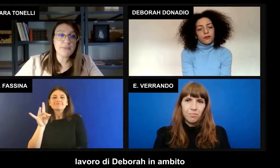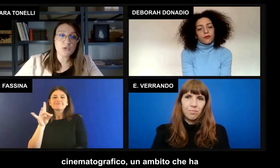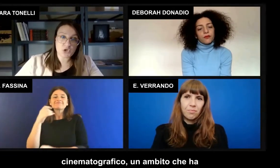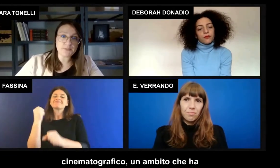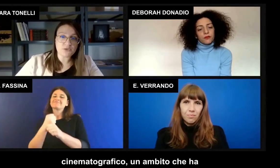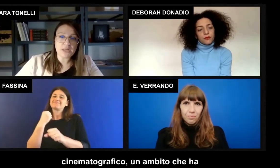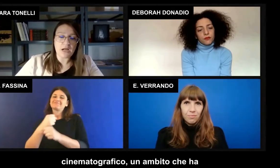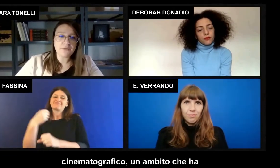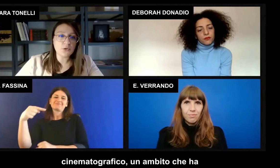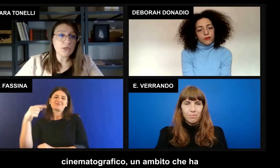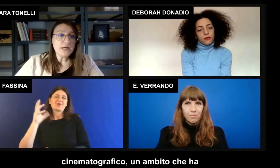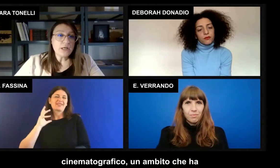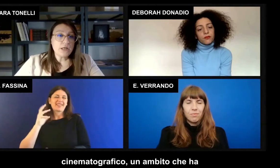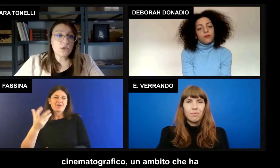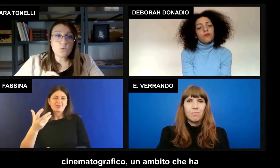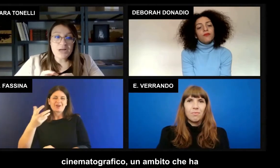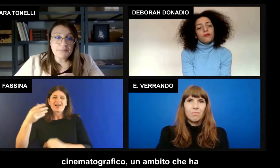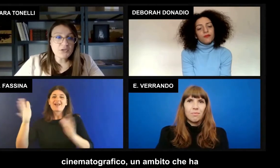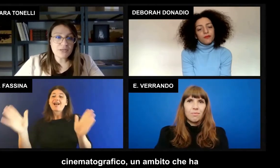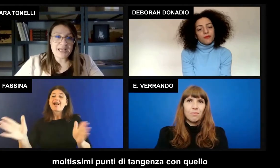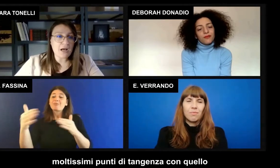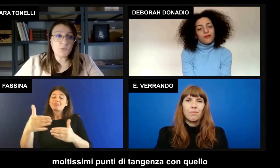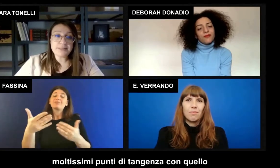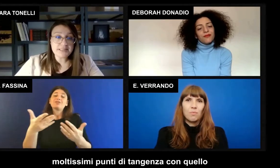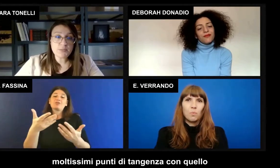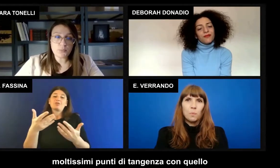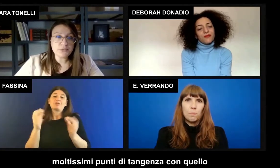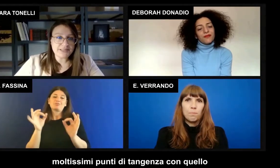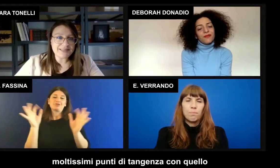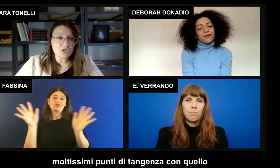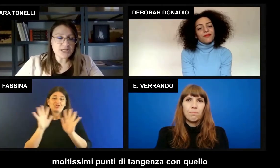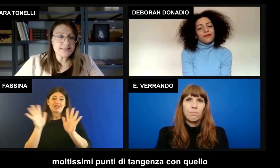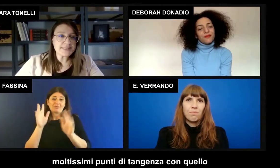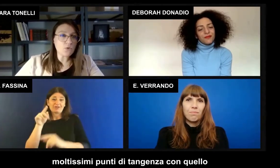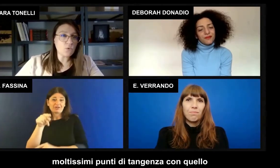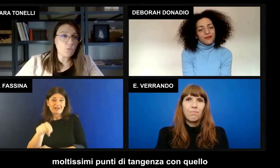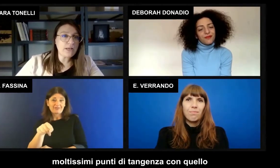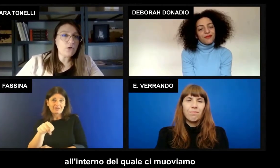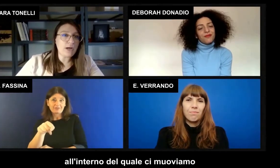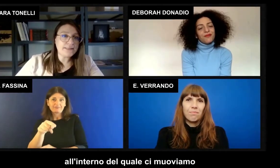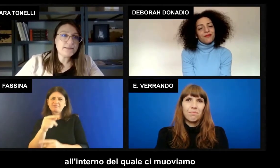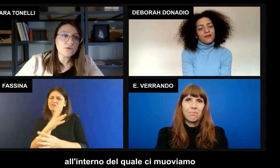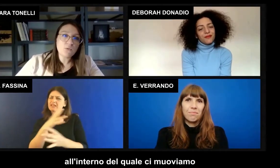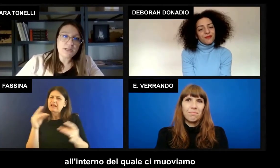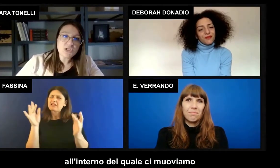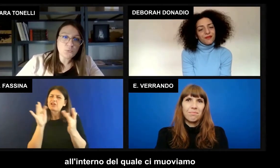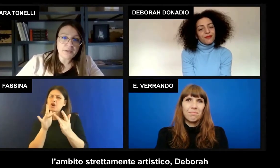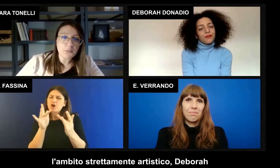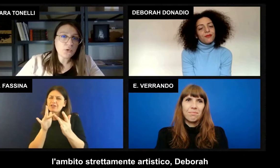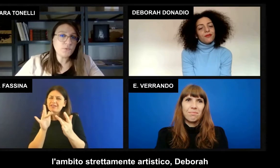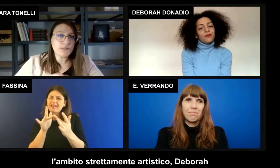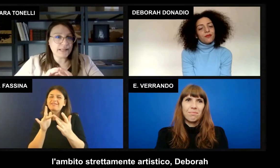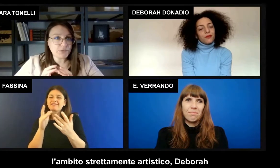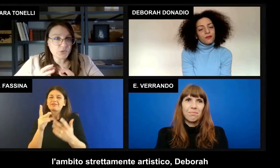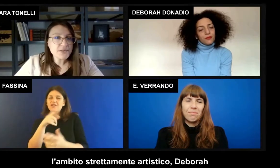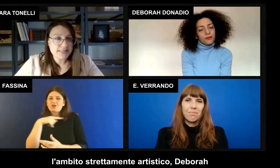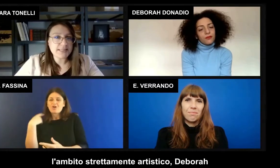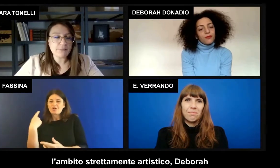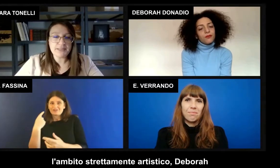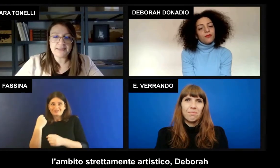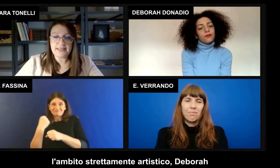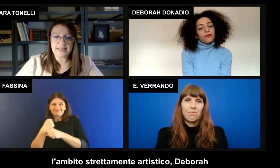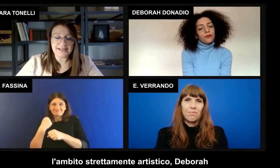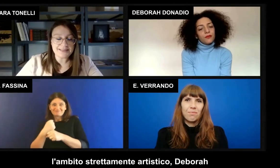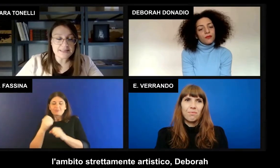in ambito cinematografico, un ambito che ha moltissimi punti di tangenza con quello all'interno del quale ci muoviamo noi, quindi l'ambito